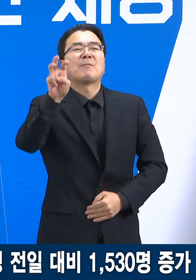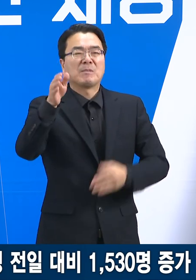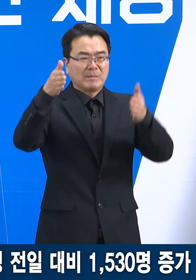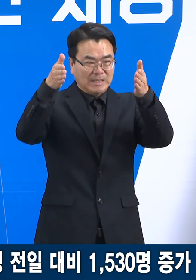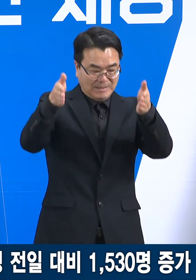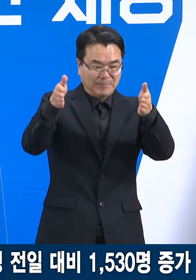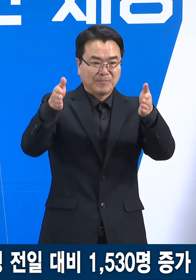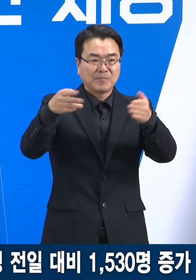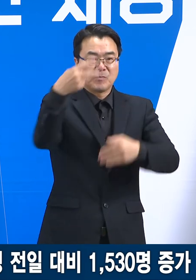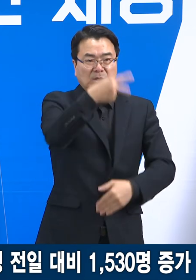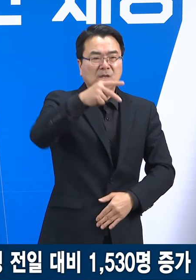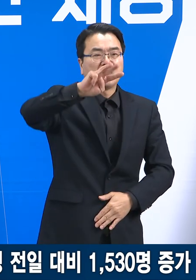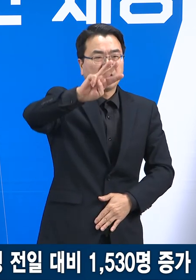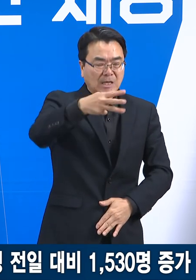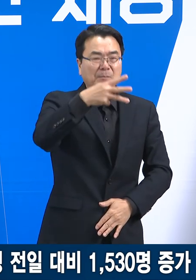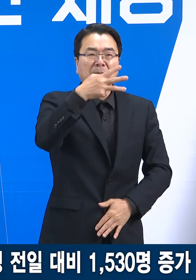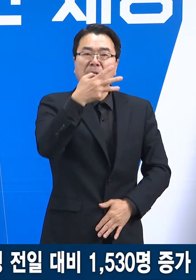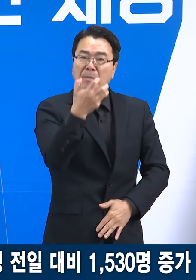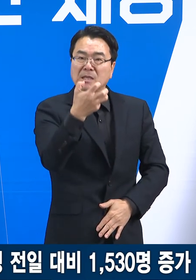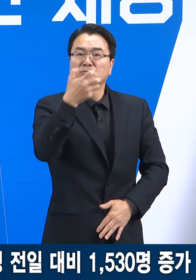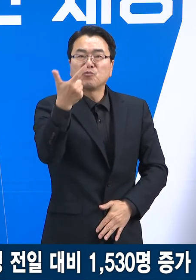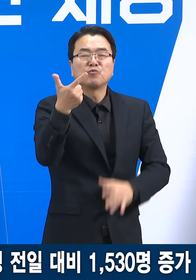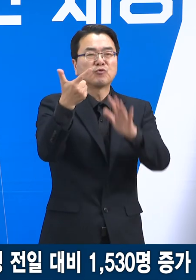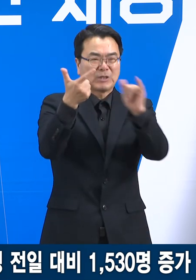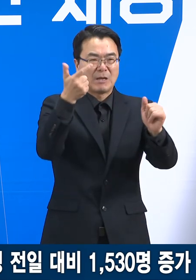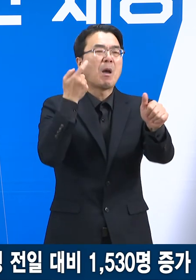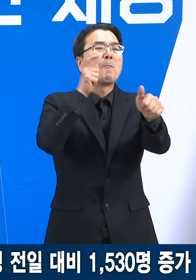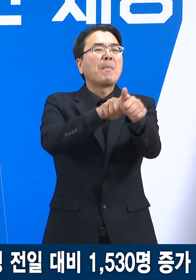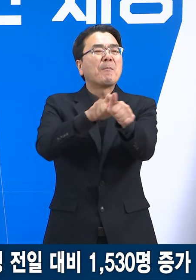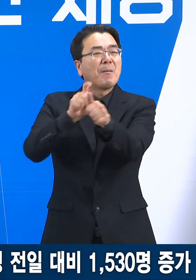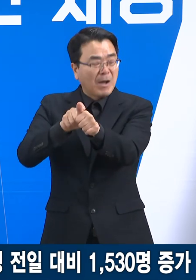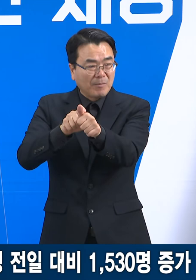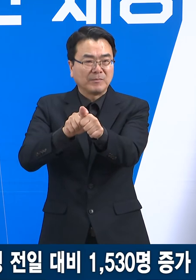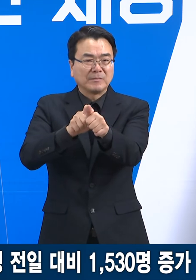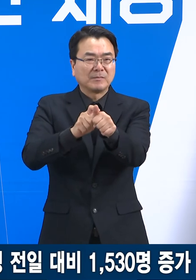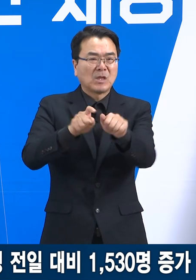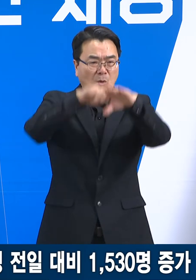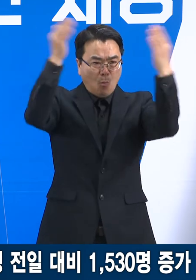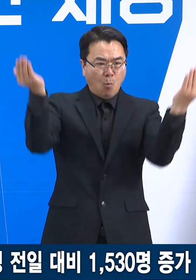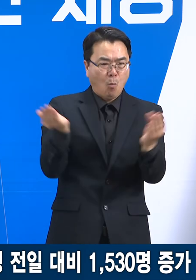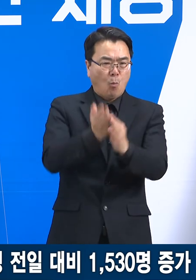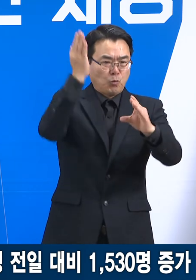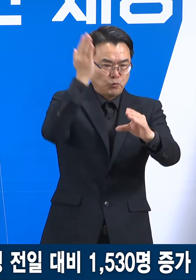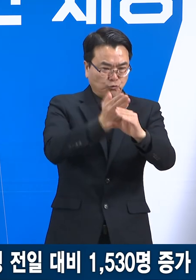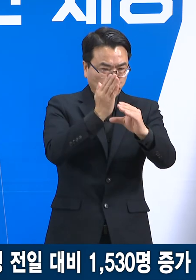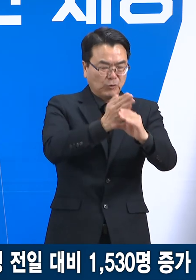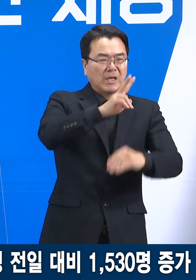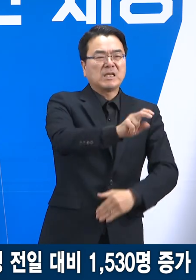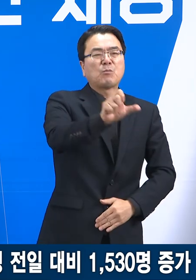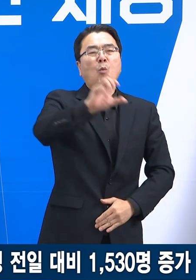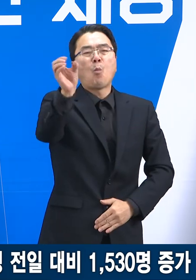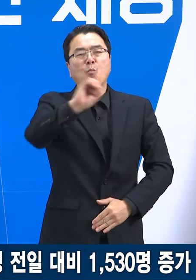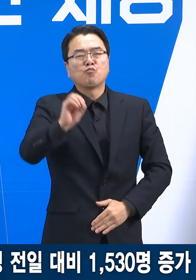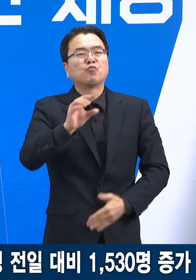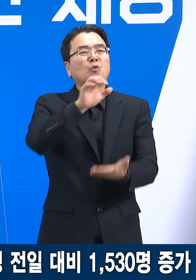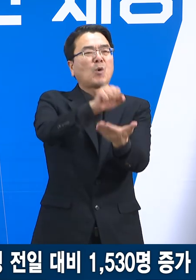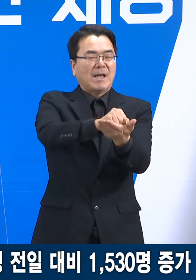2386명의 확진자가 발생하였으며 전체 확진자 중 25%를 차지하고 있습니다.